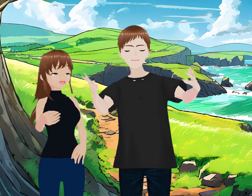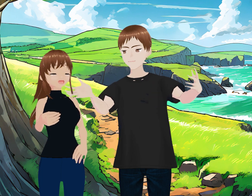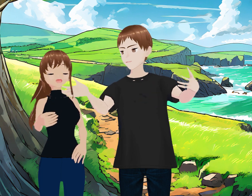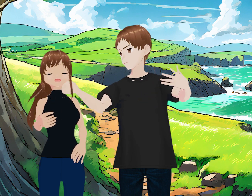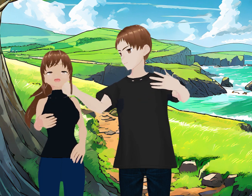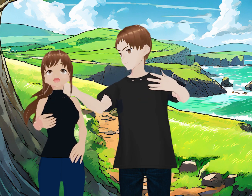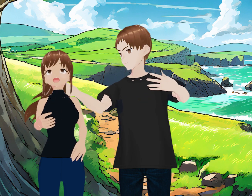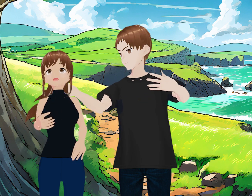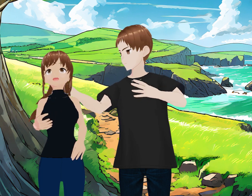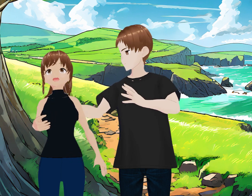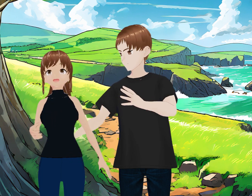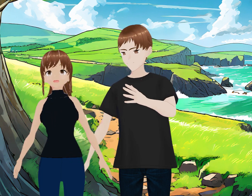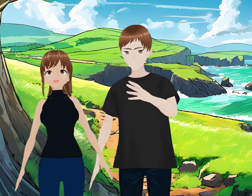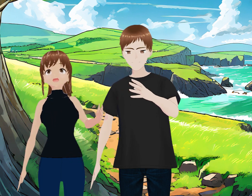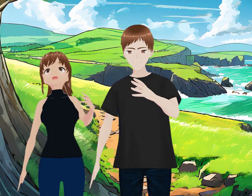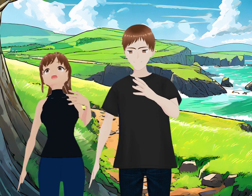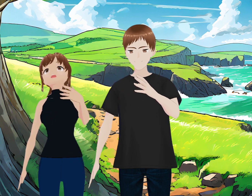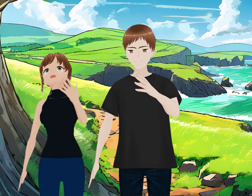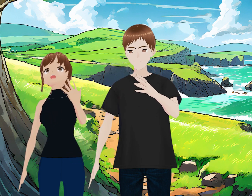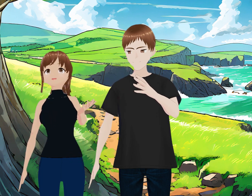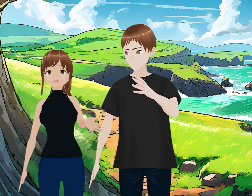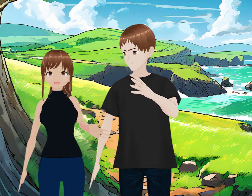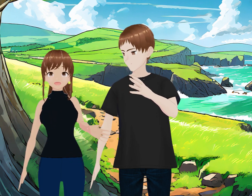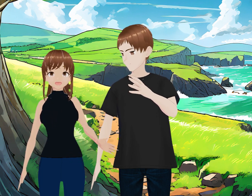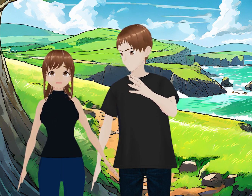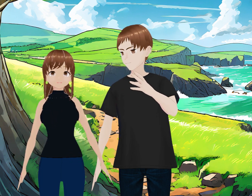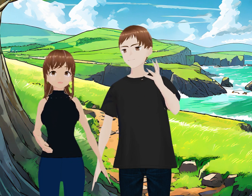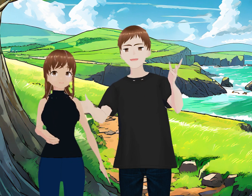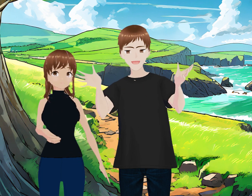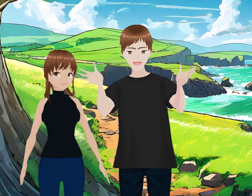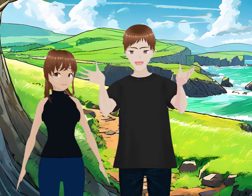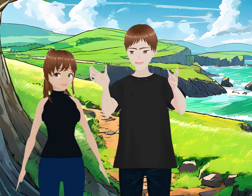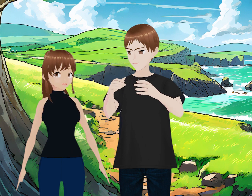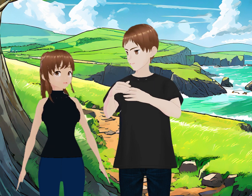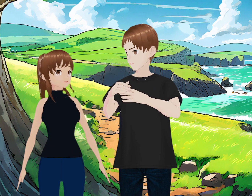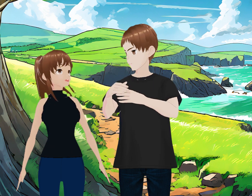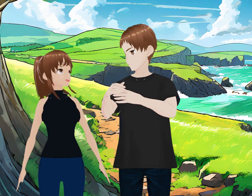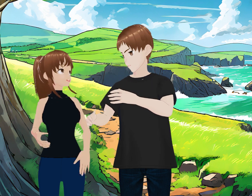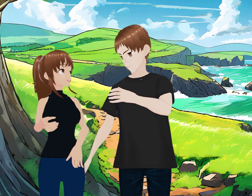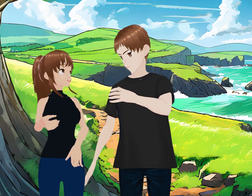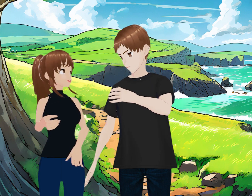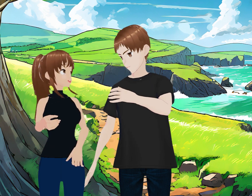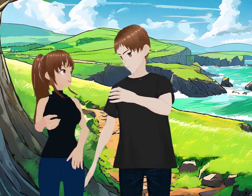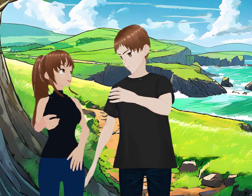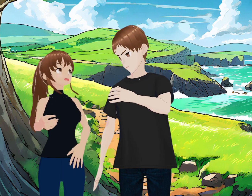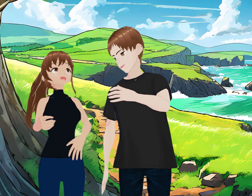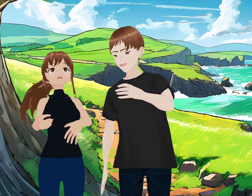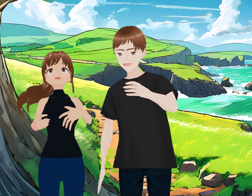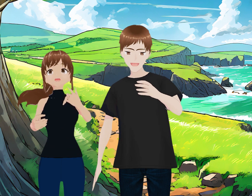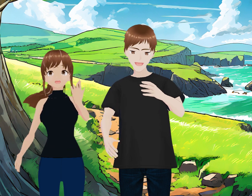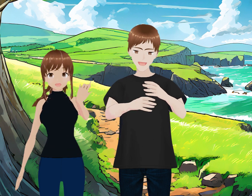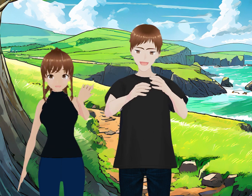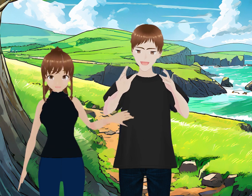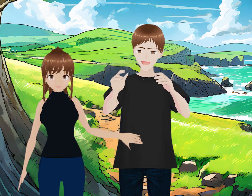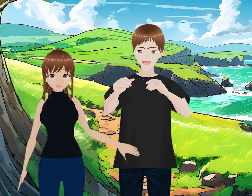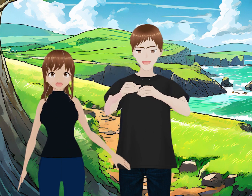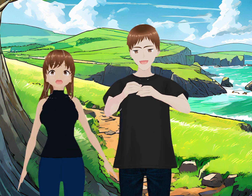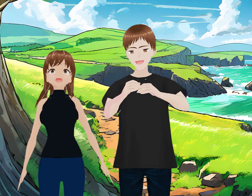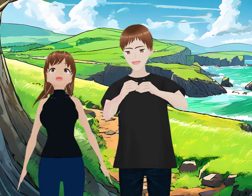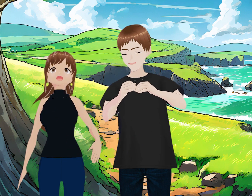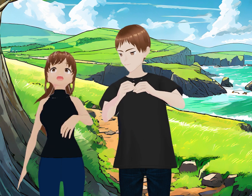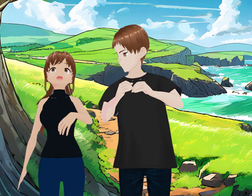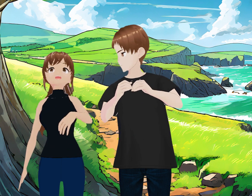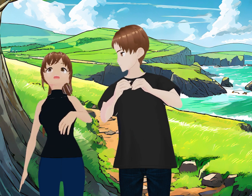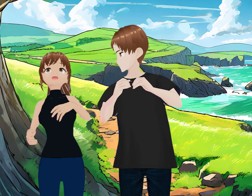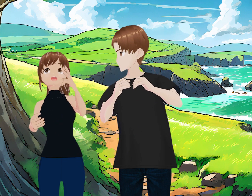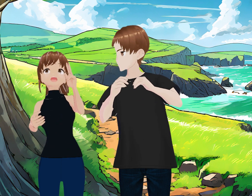como nosotros, ¿a poco no? La verdad. ¿Lo que es la verdad? ¿Para qué les vamos a mentir? Exactamente, güerita. Bueno, ¿qué le parece si le paso